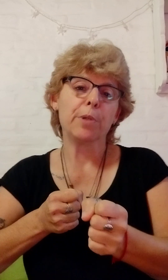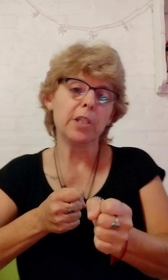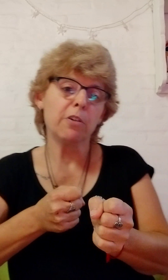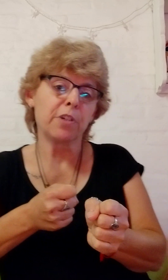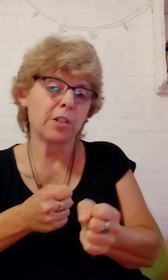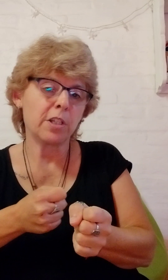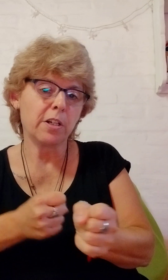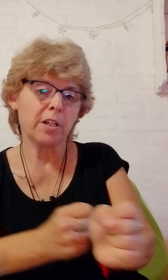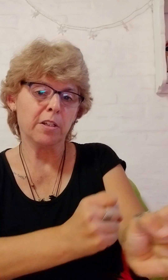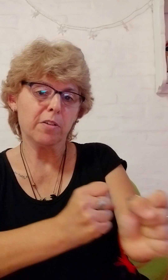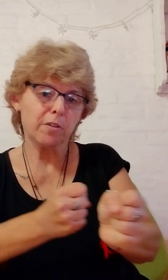carpinteros. Fíjense.